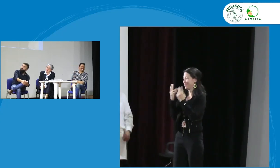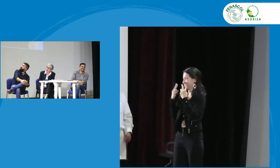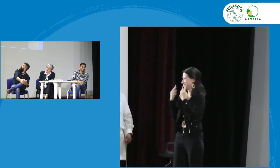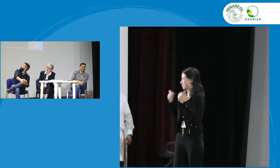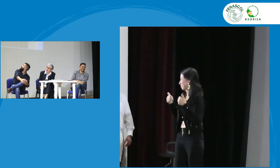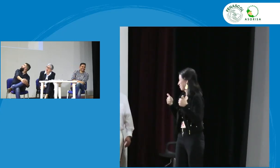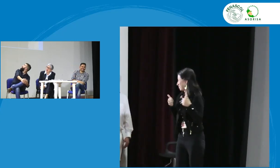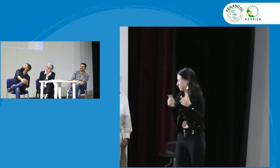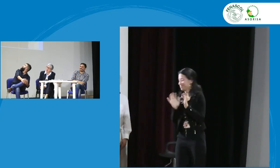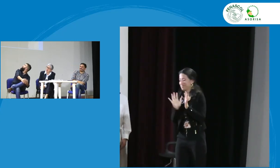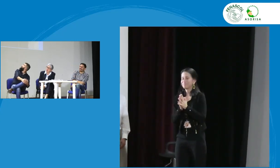me ven ahora